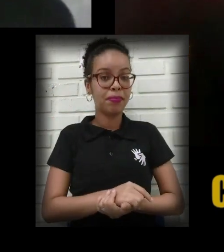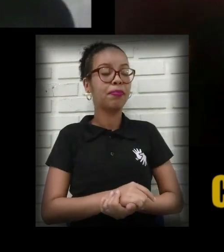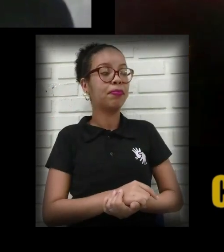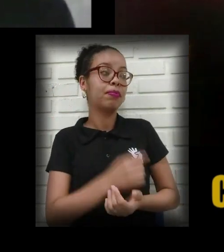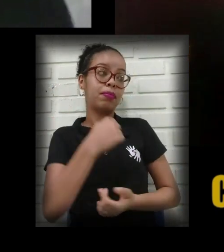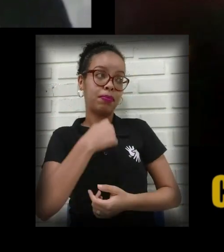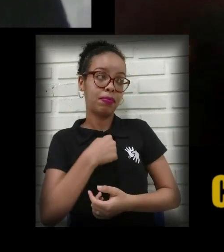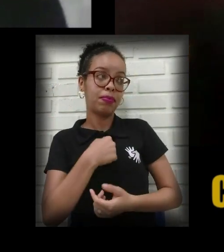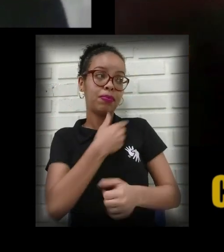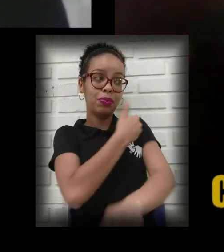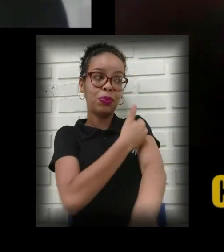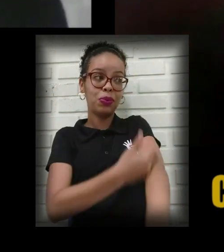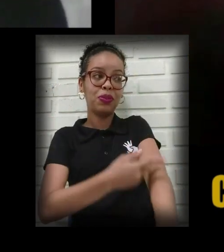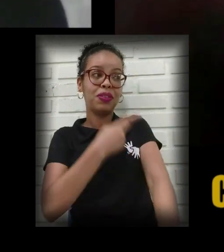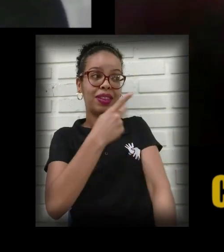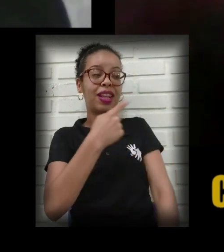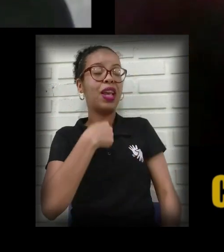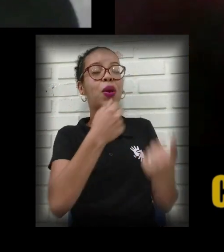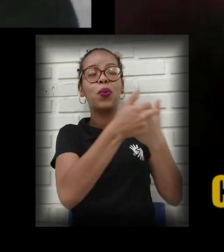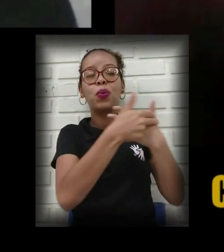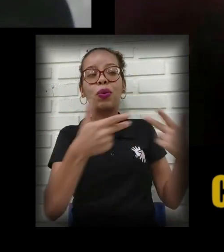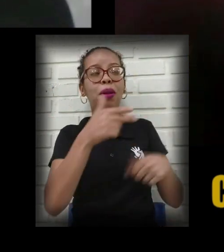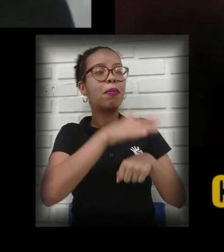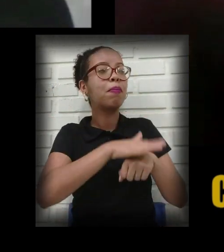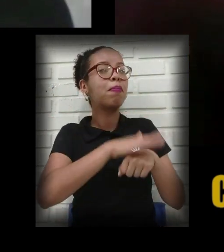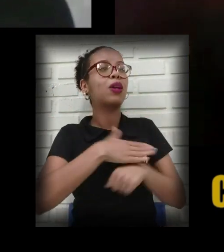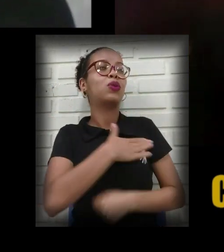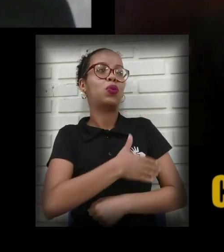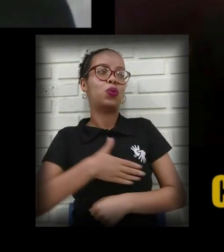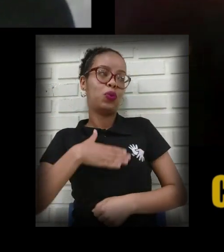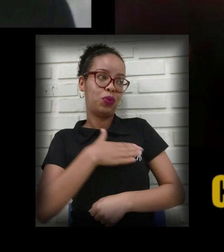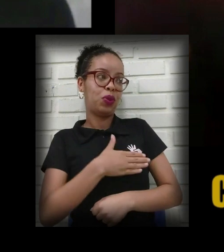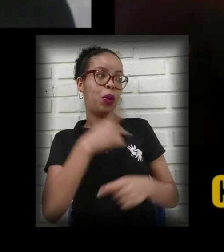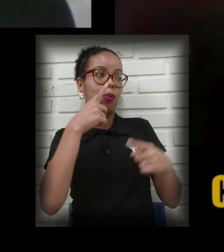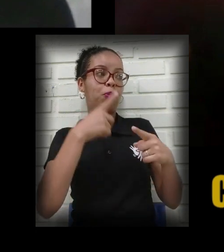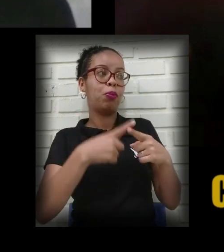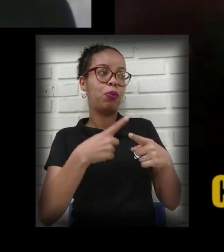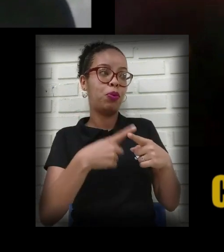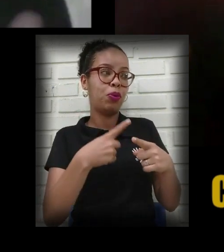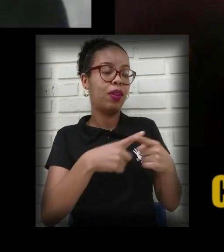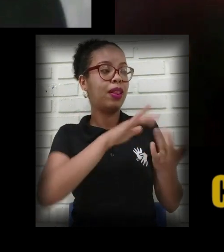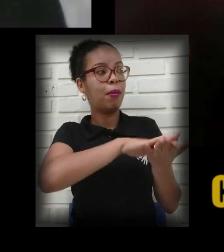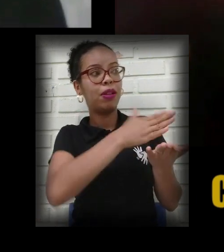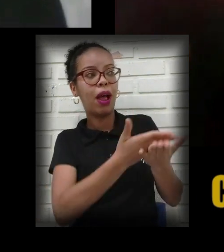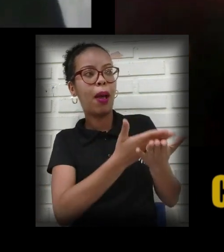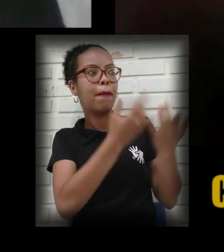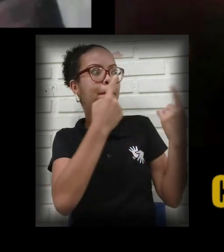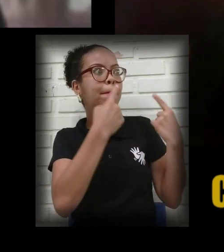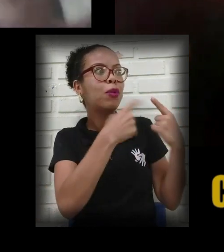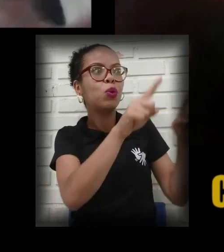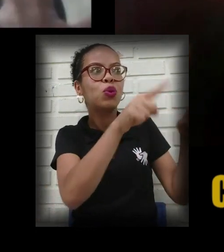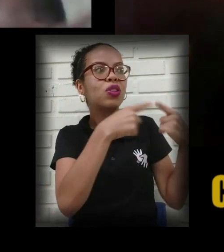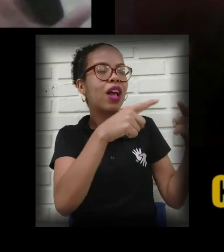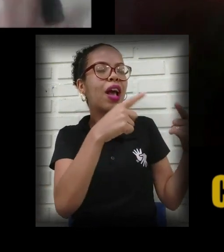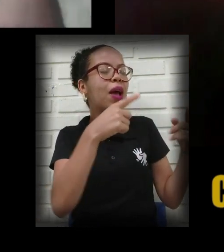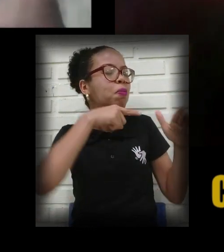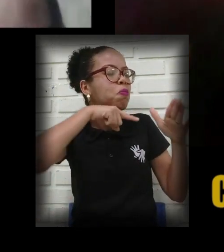Eu costumo dizer que é uma das coisas que eu mais gosto, né? Porque assim, interpretar música é algo muito profundo.